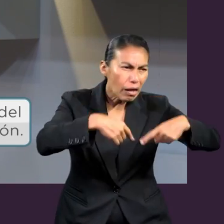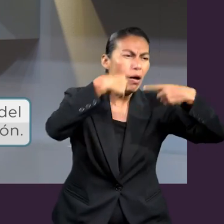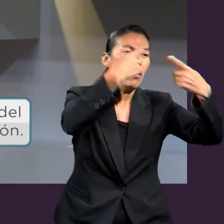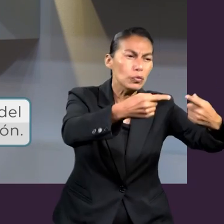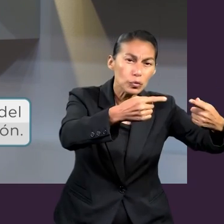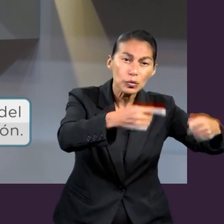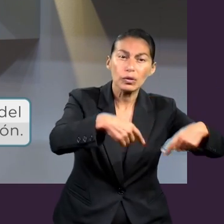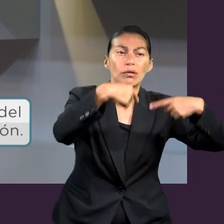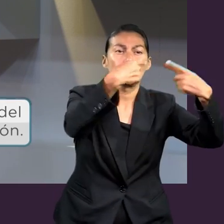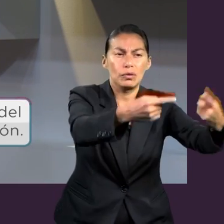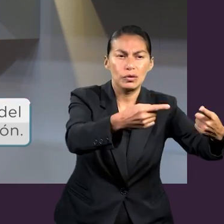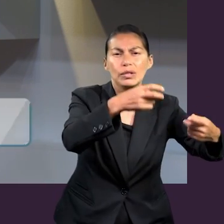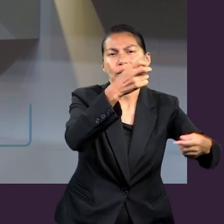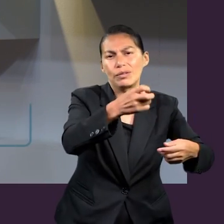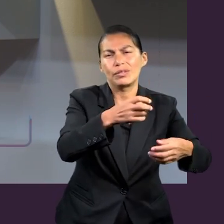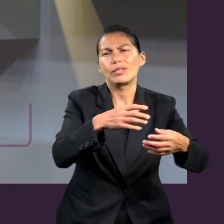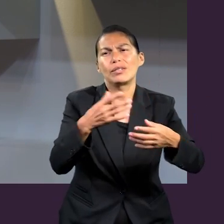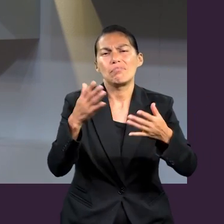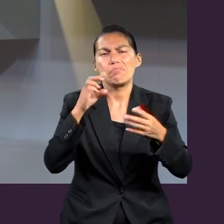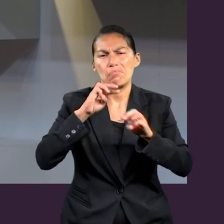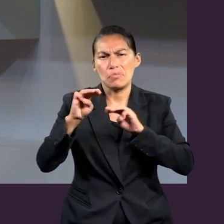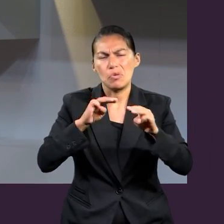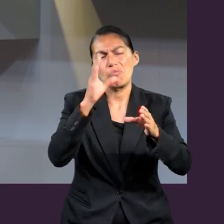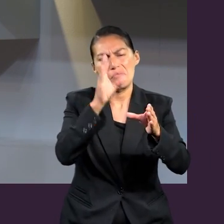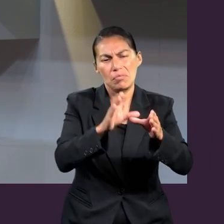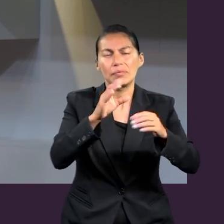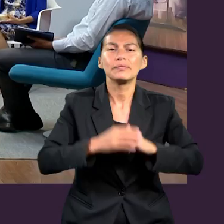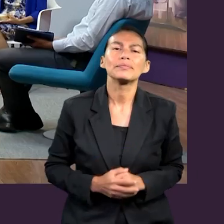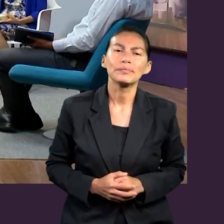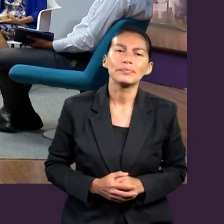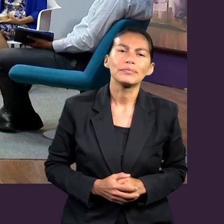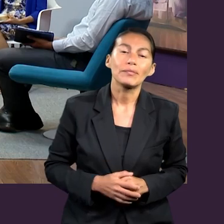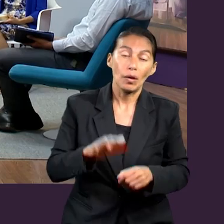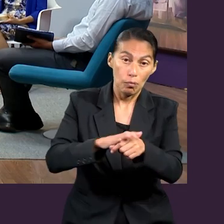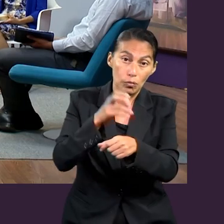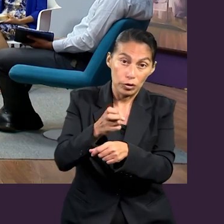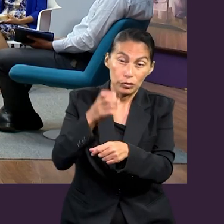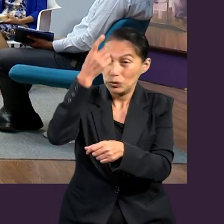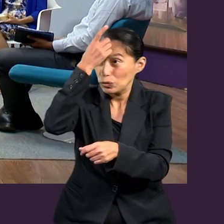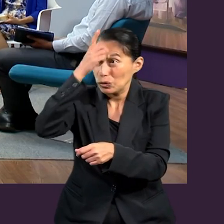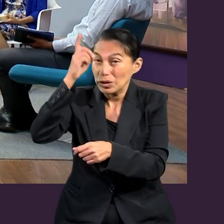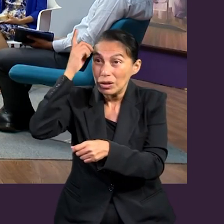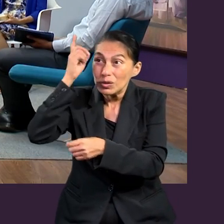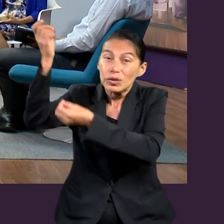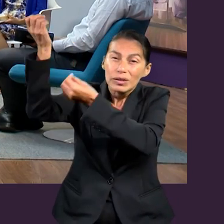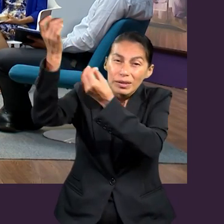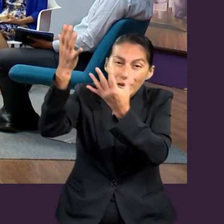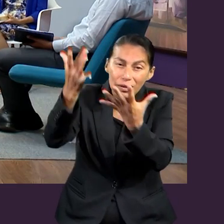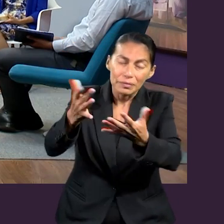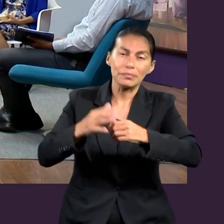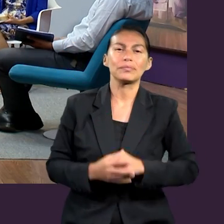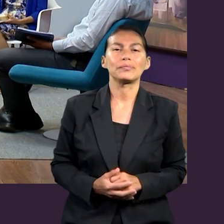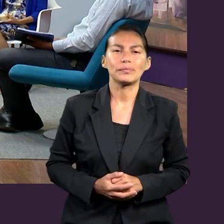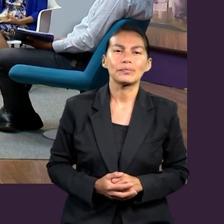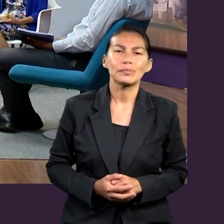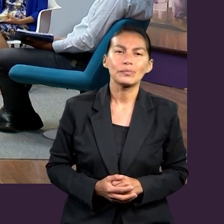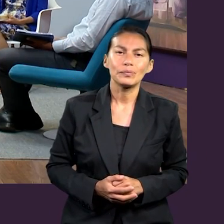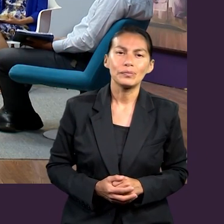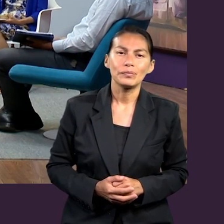cumplimiento de la tarea que tenemos. Para eso han sido recibidos los dones, se nos dan los dones, ¿no? Es interesante